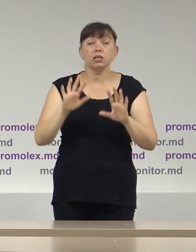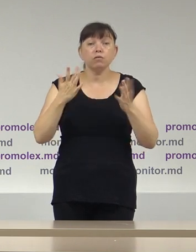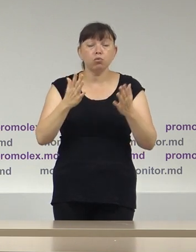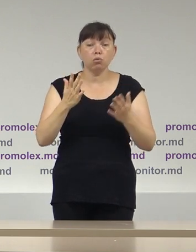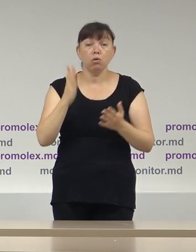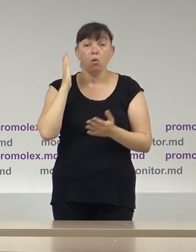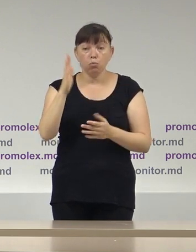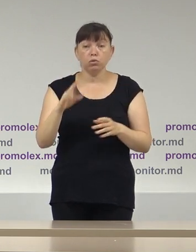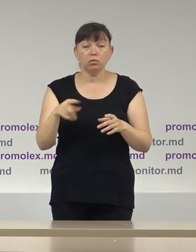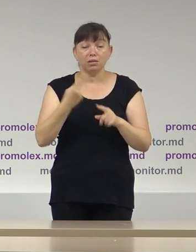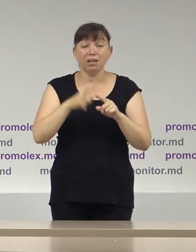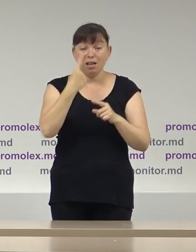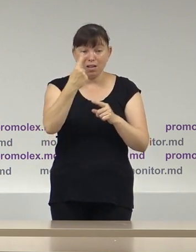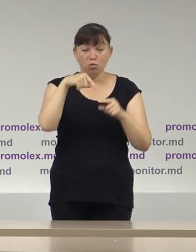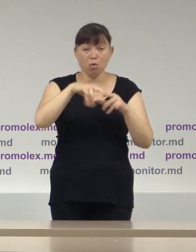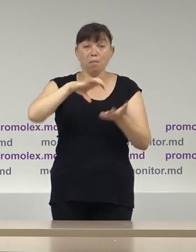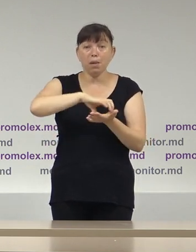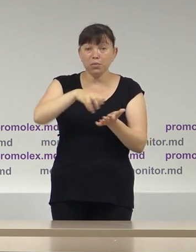cazuri când aceiași instituție,